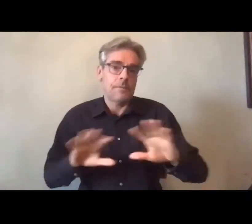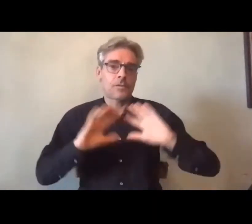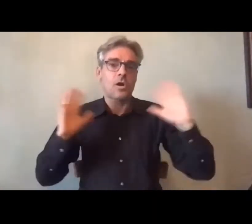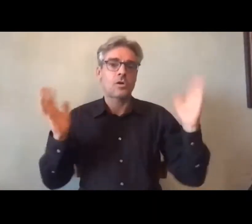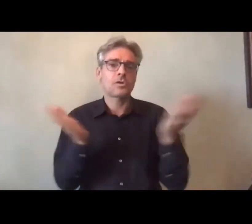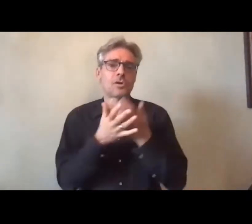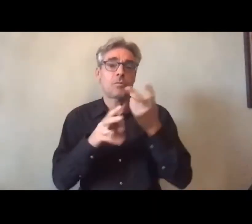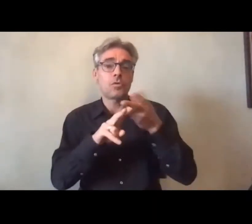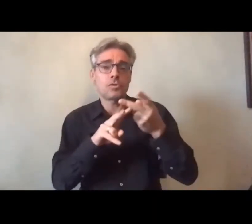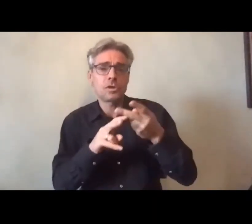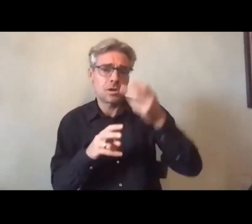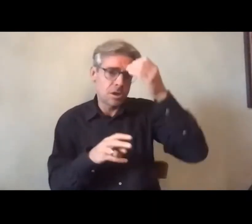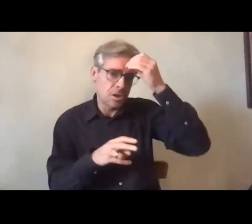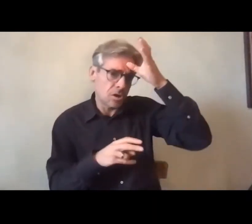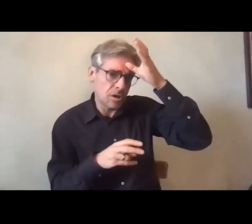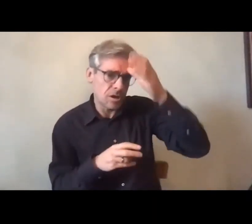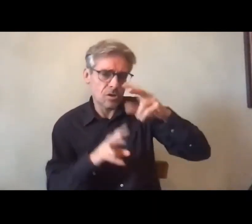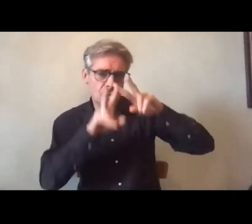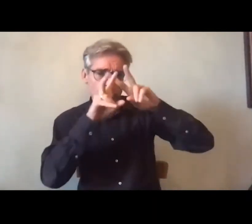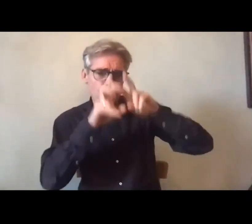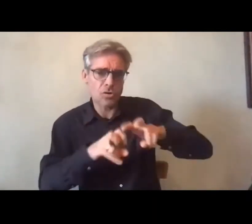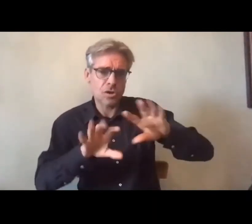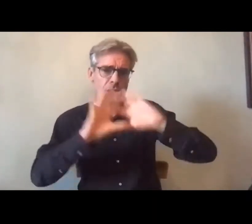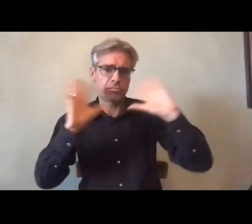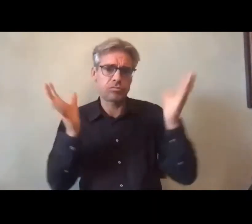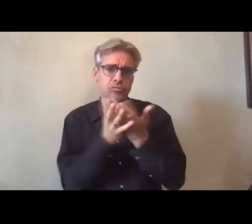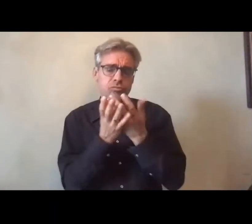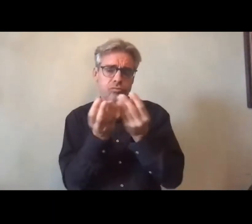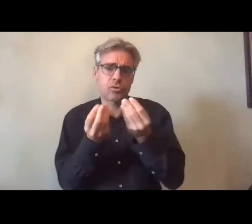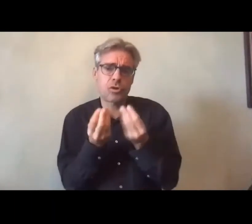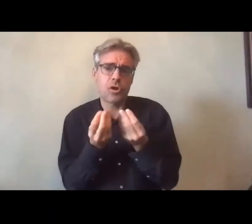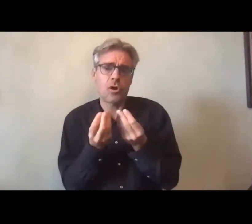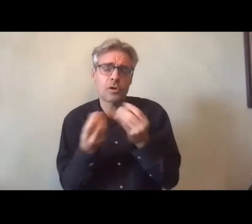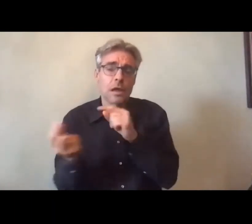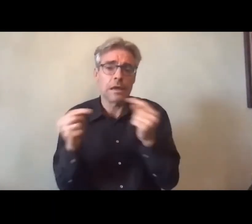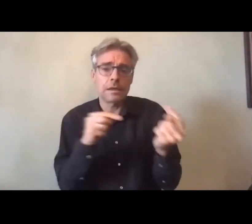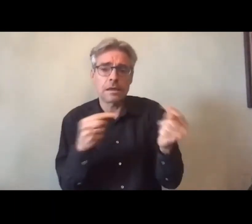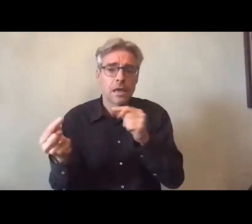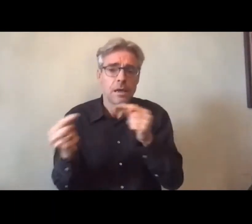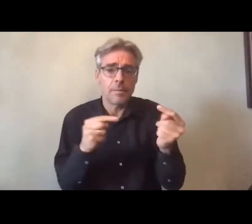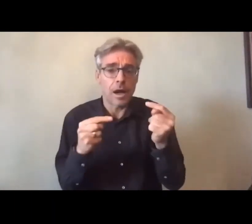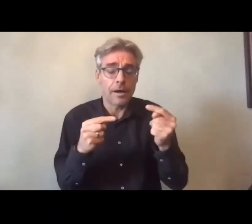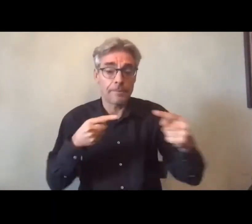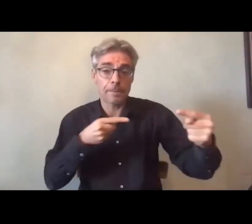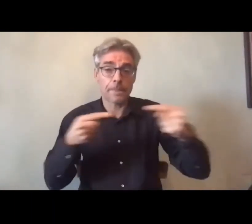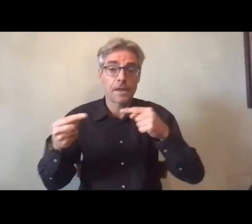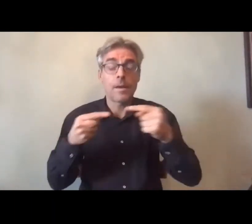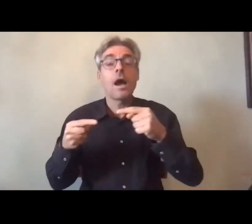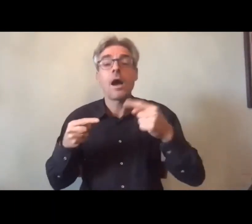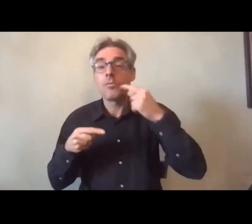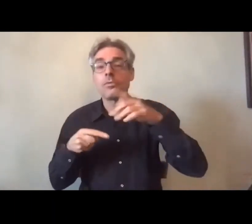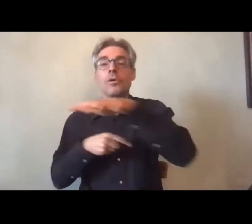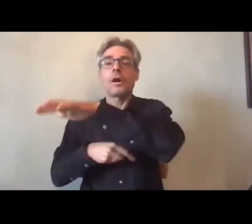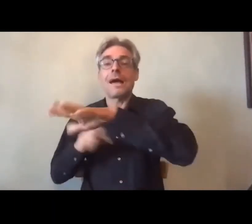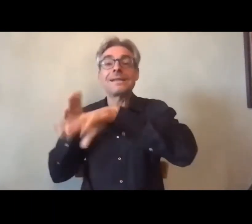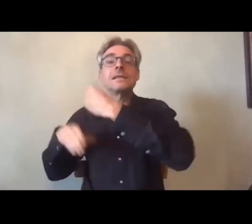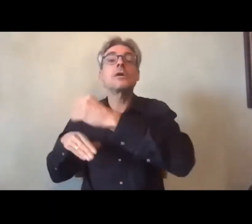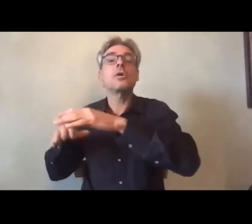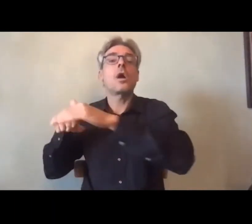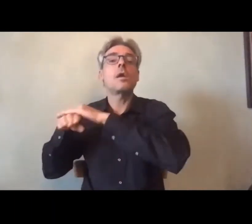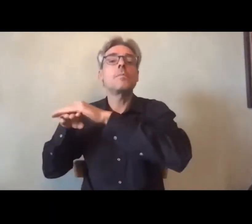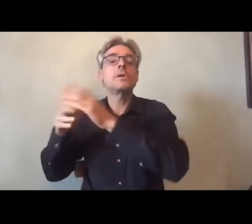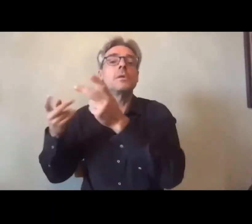outillage permet éventuellement aussi de faire débattre de ce sujet dans le champ des politiques publiques et peut être